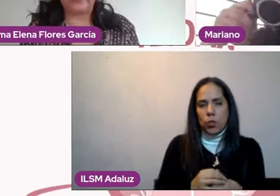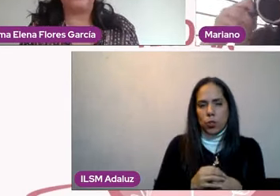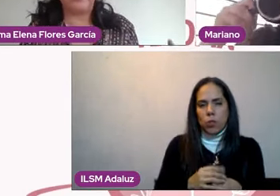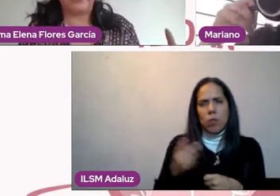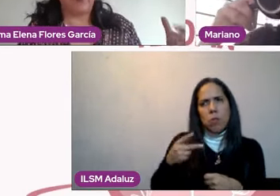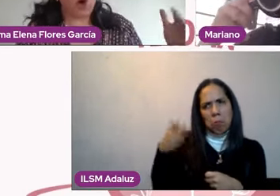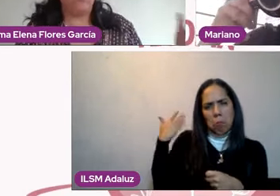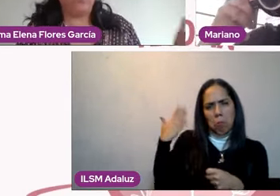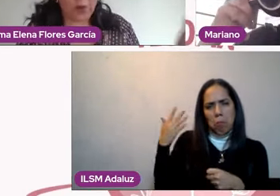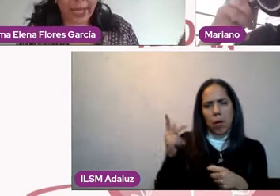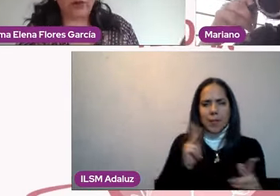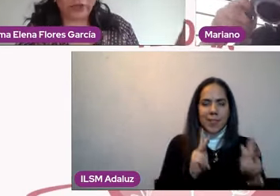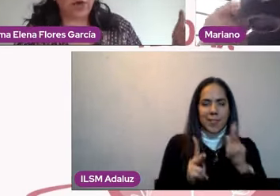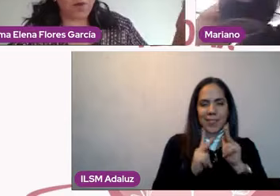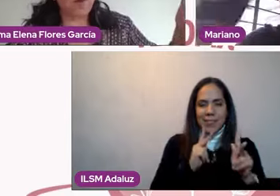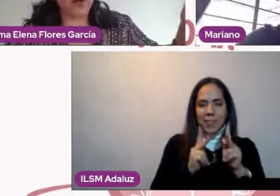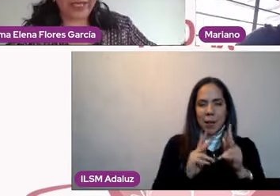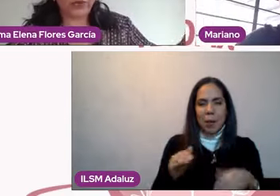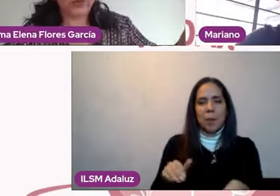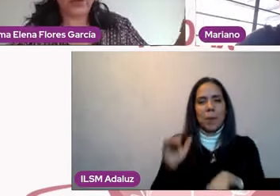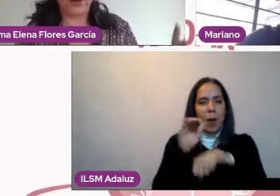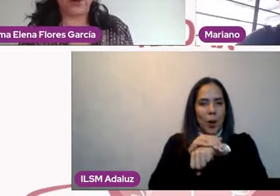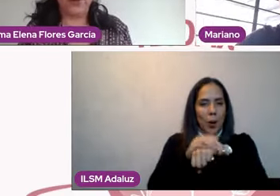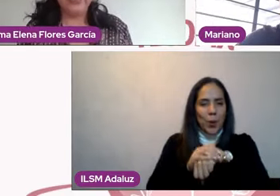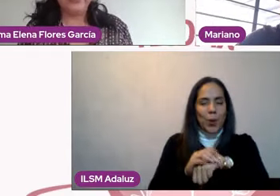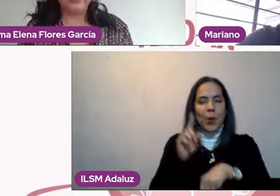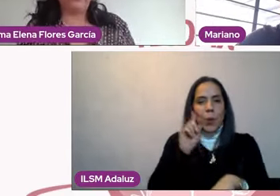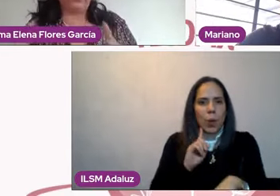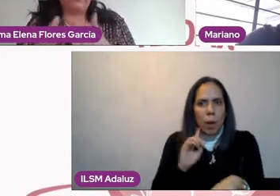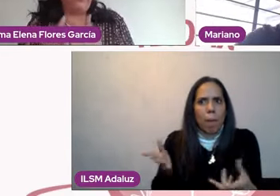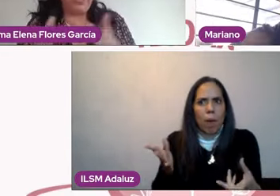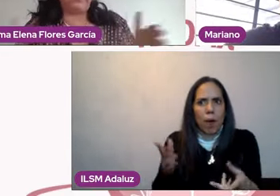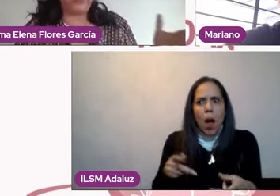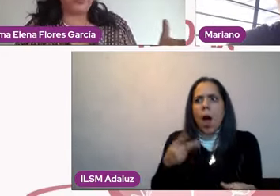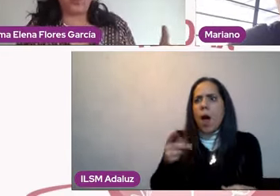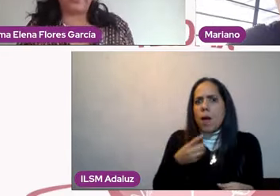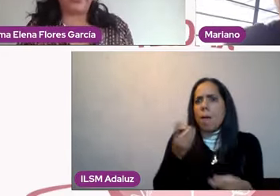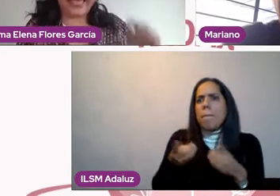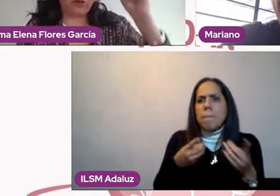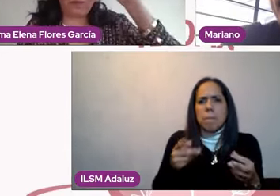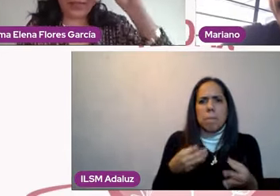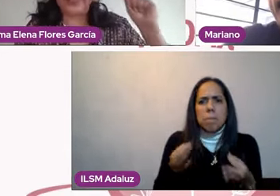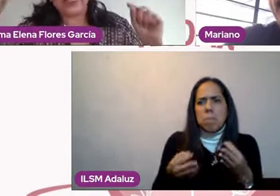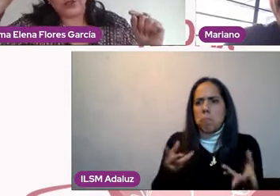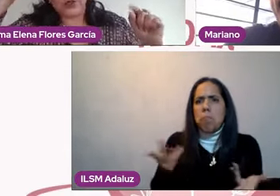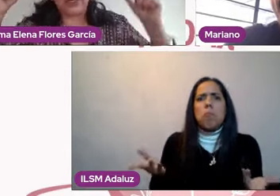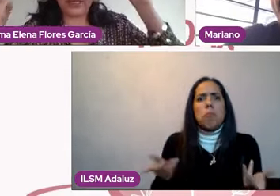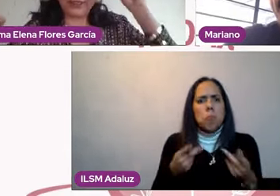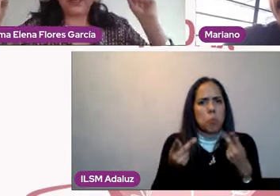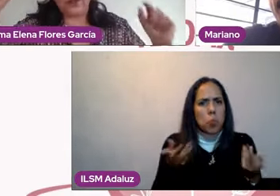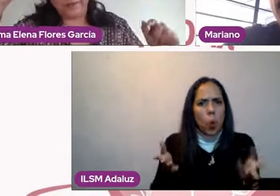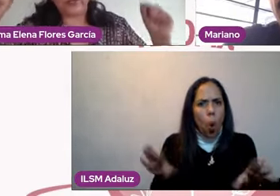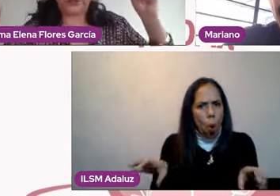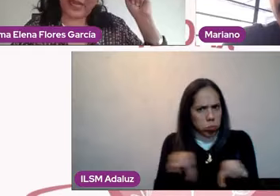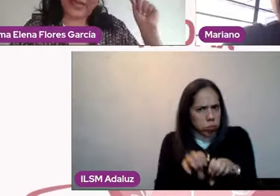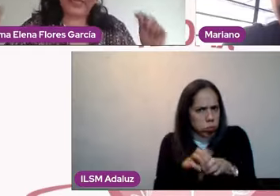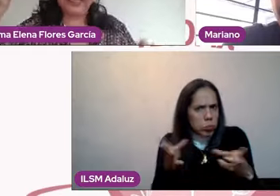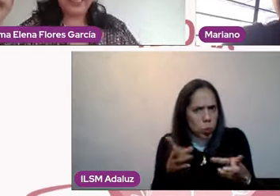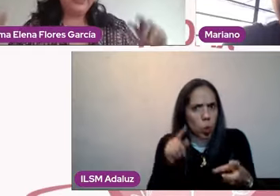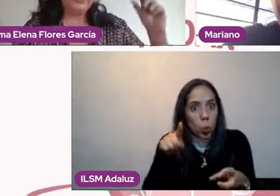que me decía, ¿cómo fue? O sea, ¿cómo por qué sucedió? Pues bueno, fue un lapso enorme de tomar decisiones